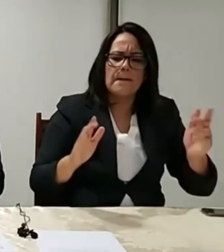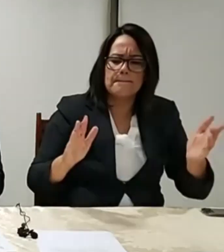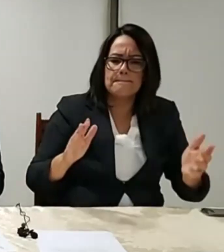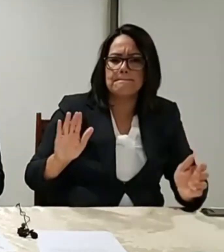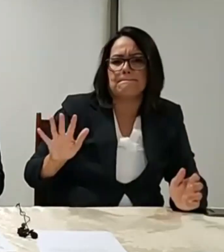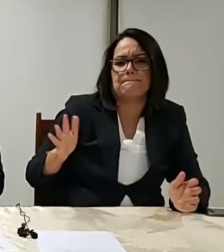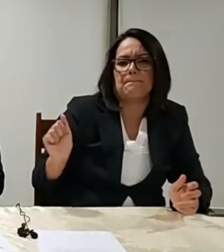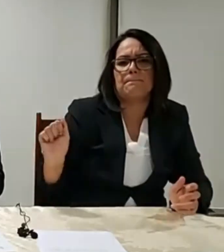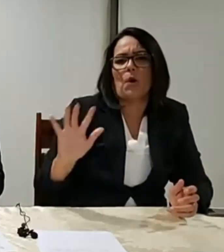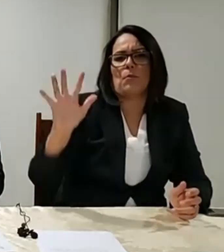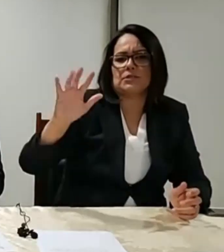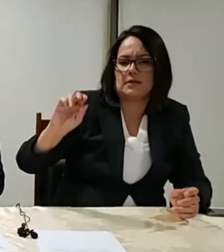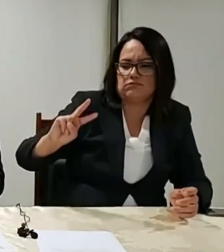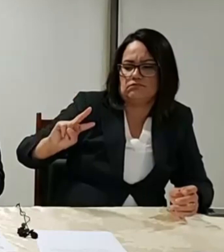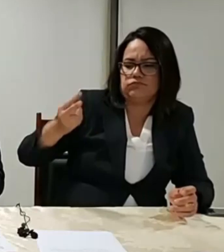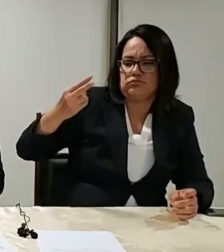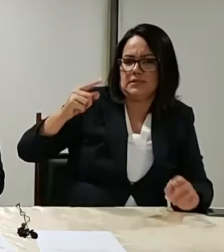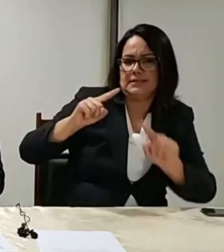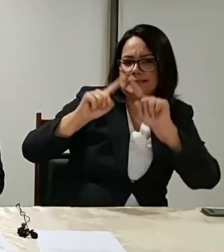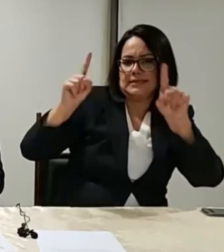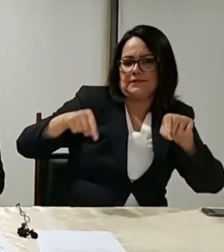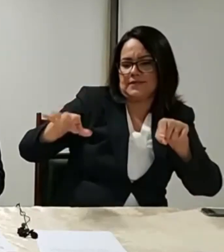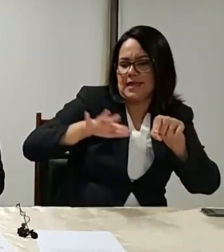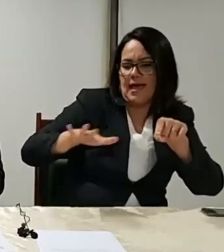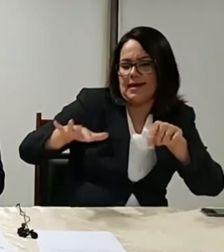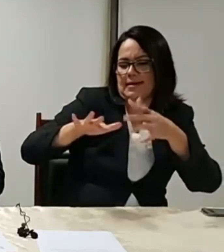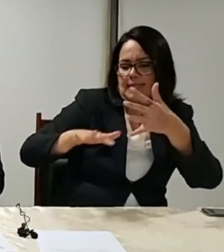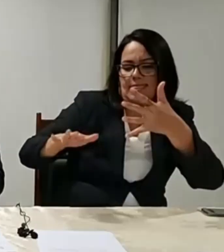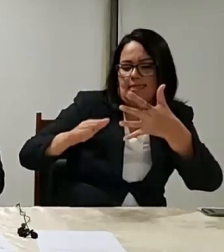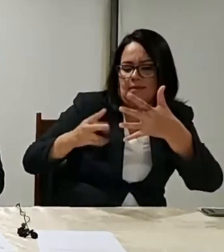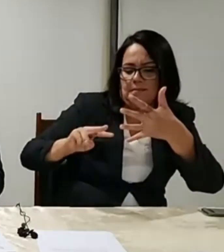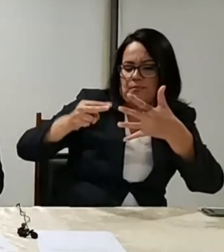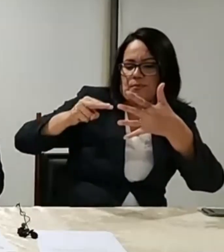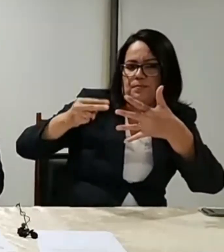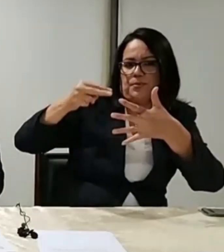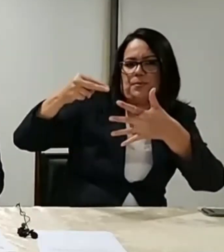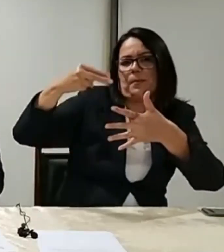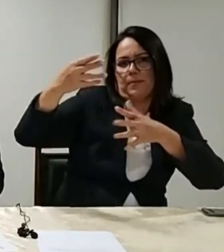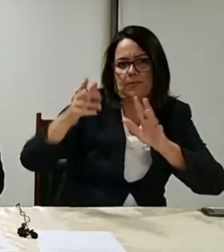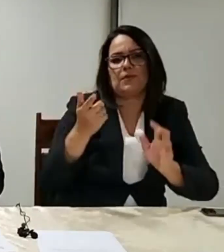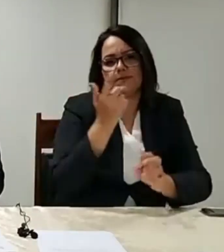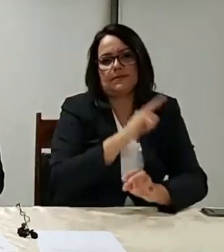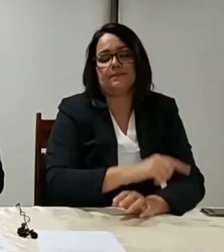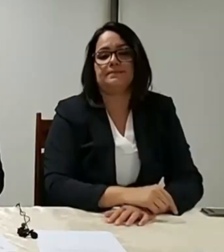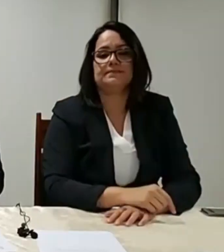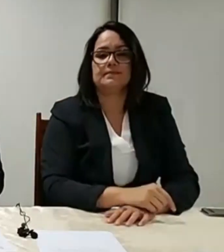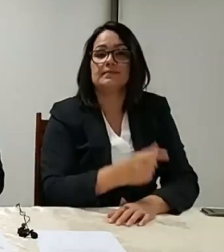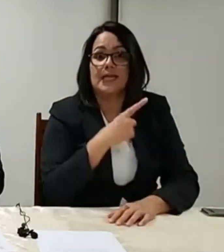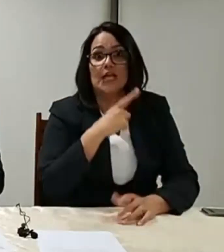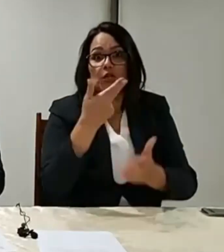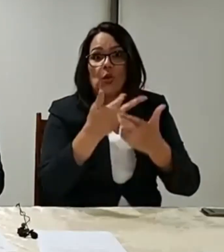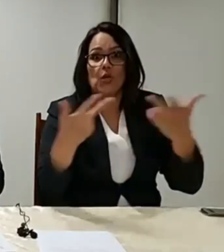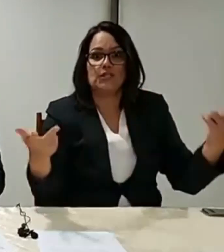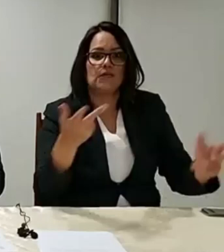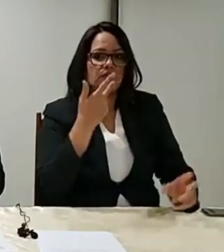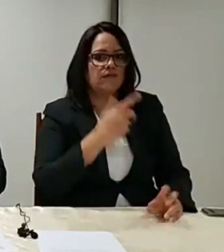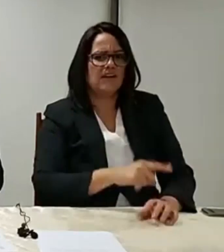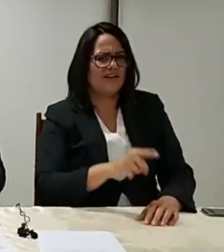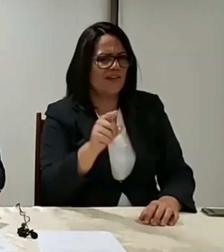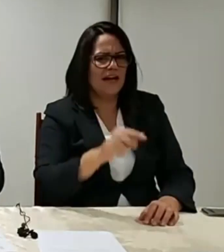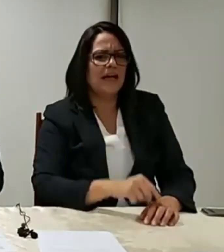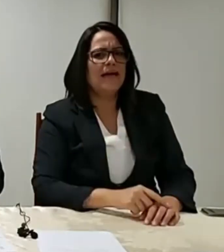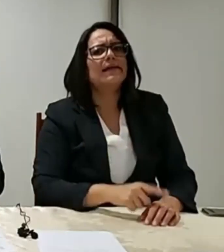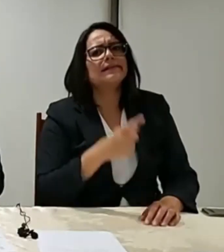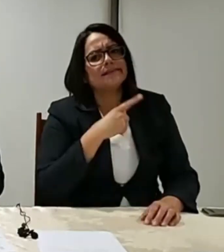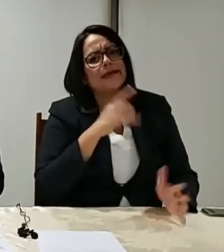as categorias do funcionalismo público. Olha, apareceu notícia, né, que certas categorias vão ficar 15 anos sem reajuste.